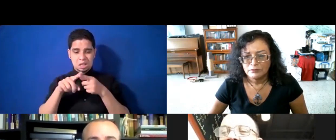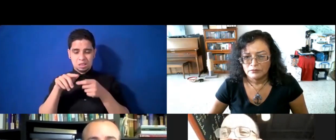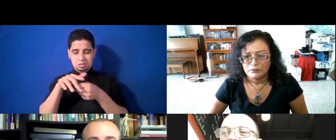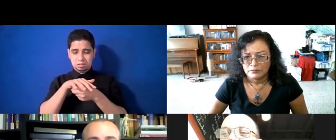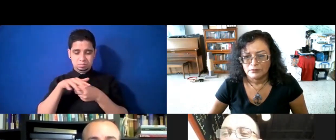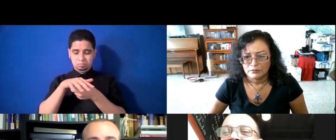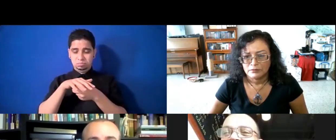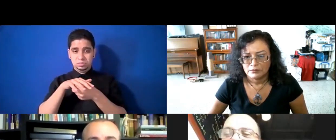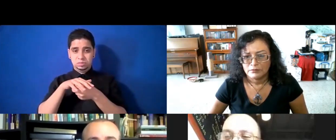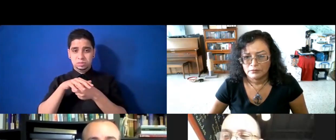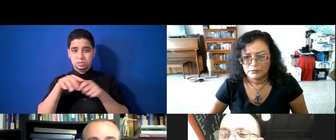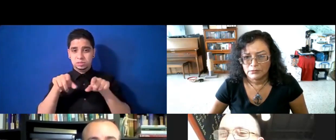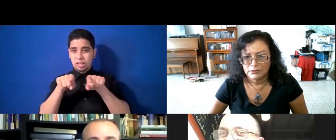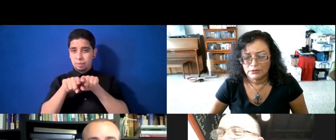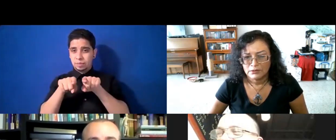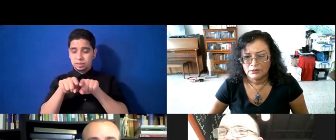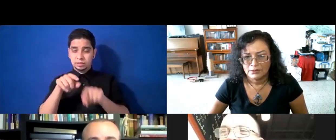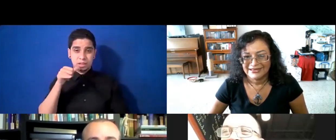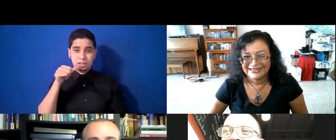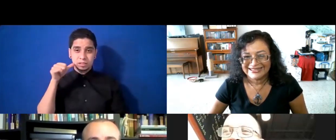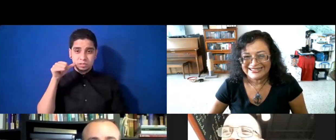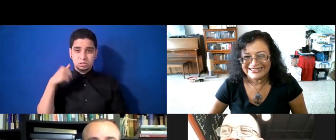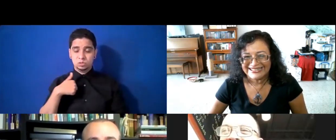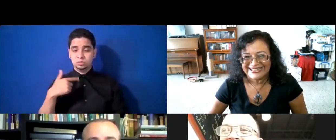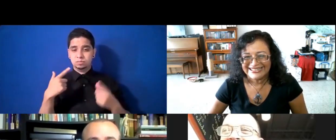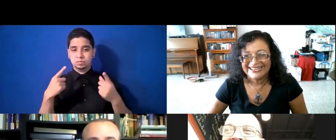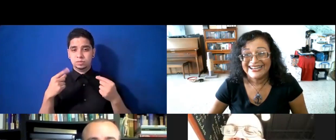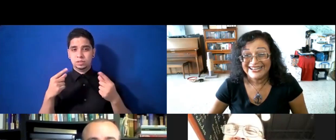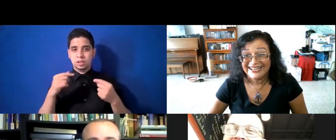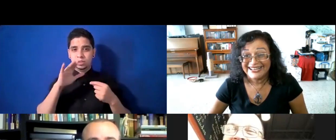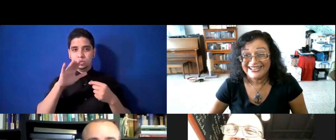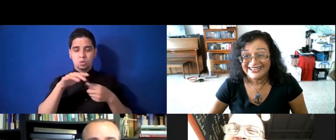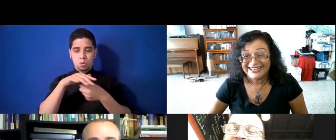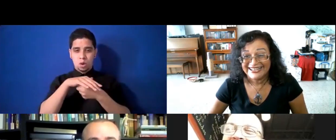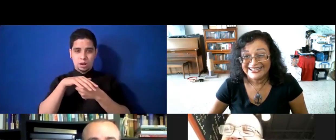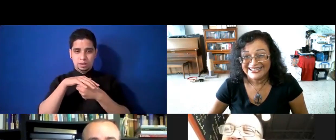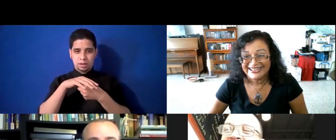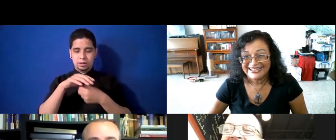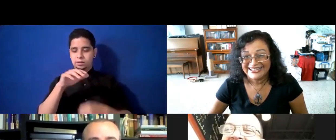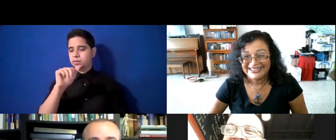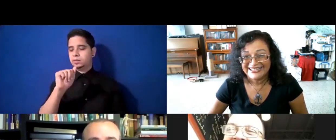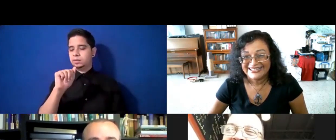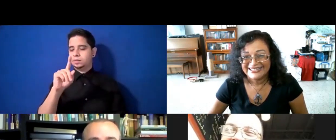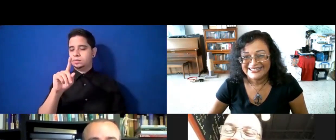Por cierto, ayer estaba en el vecindario de Atorrey, Adriana, haciendo unas entregas allá,